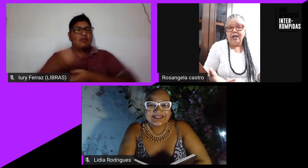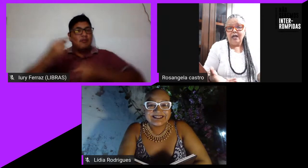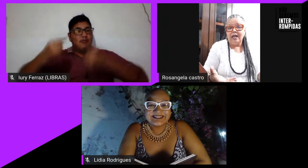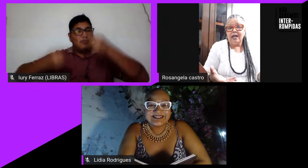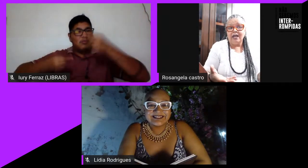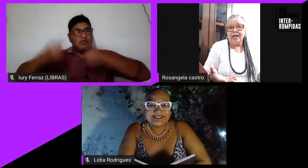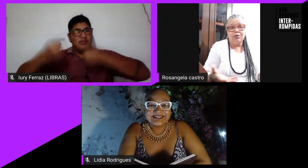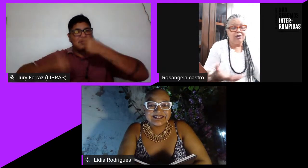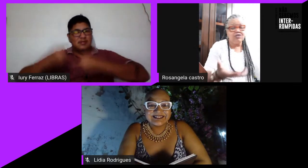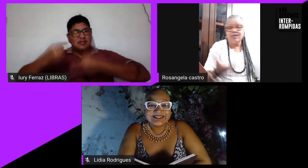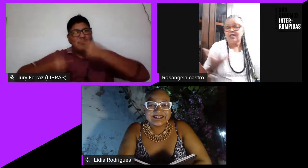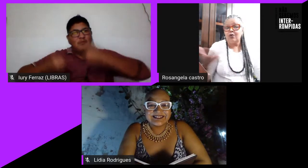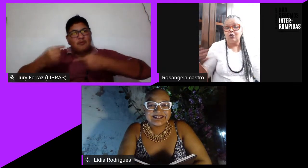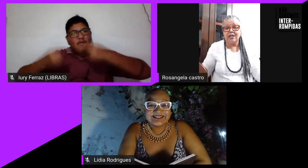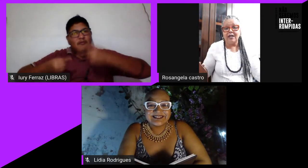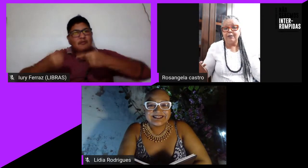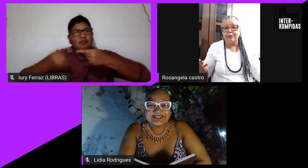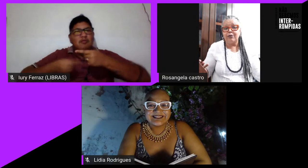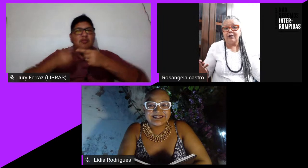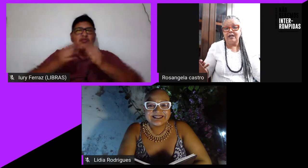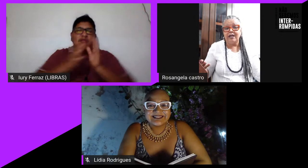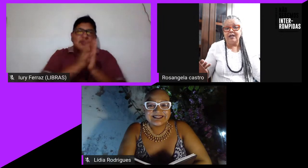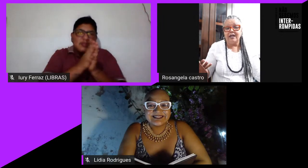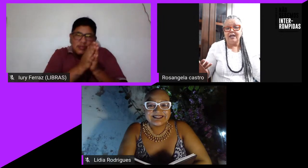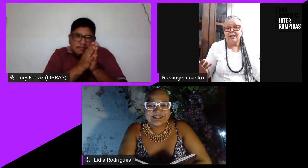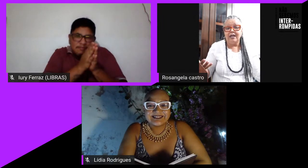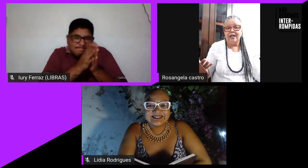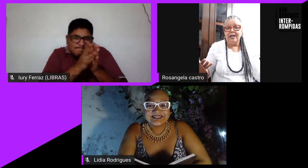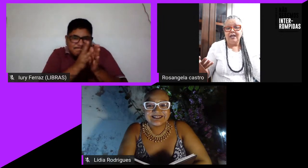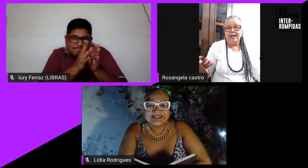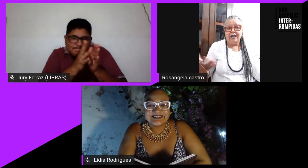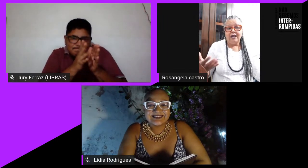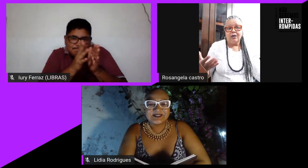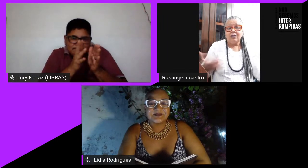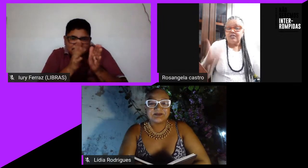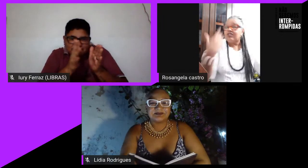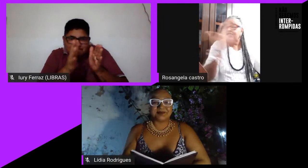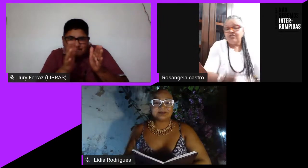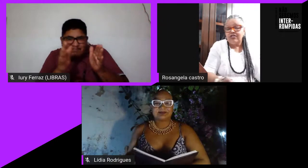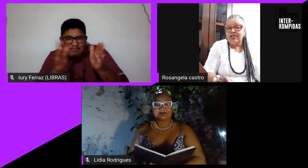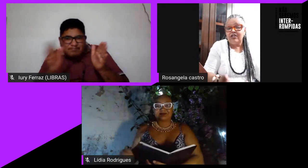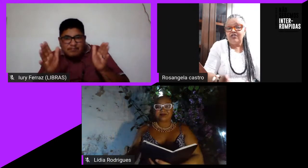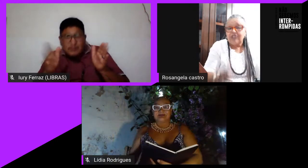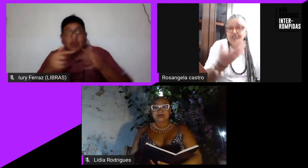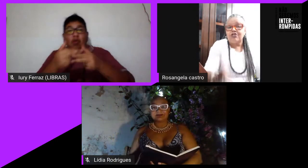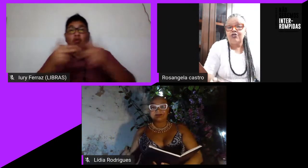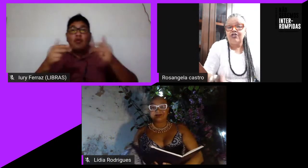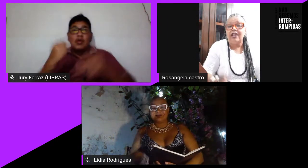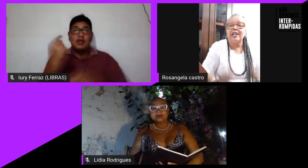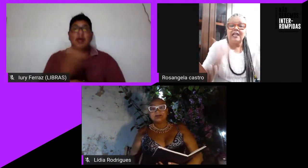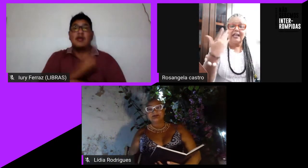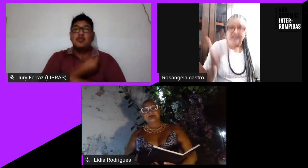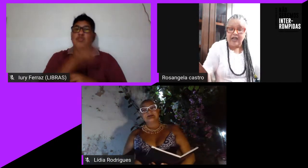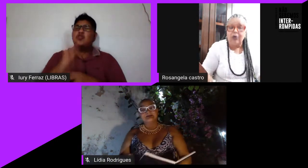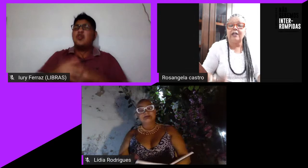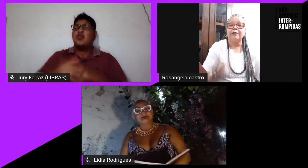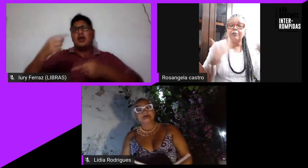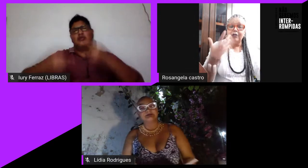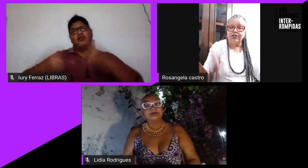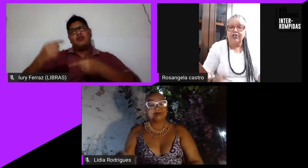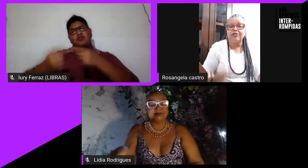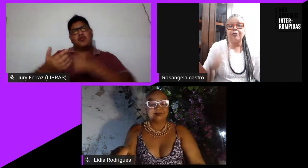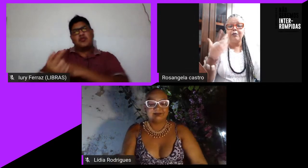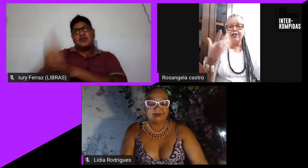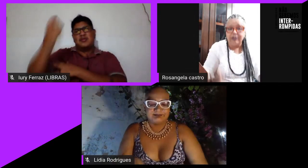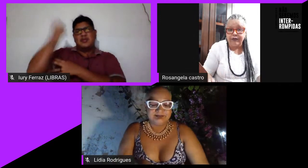durante esse longo tempo é coisas que a gente já discutia e que até agora